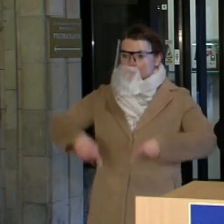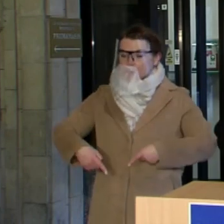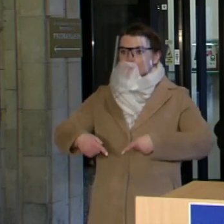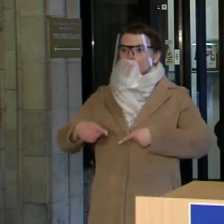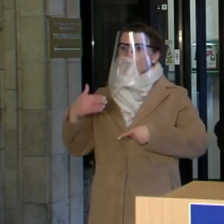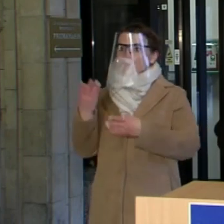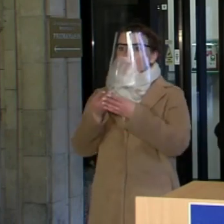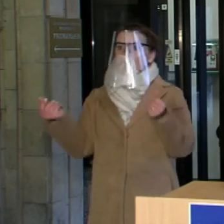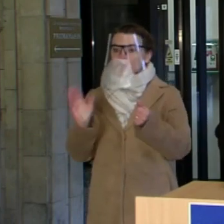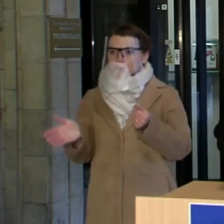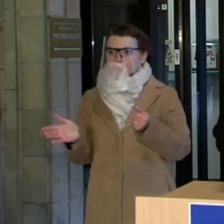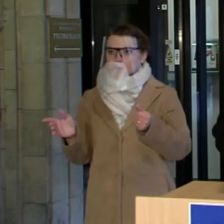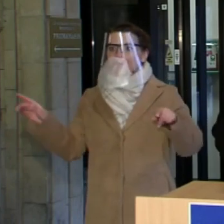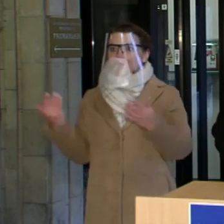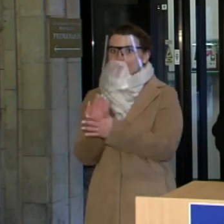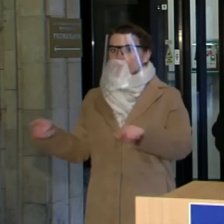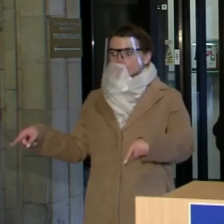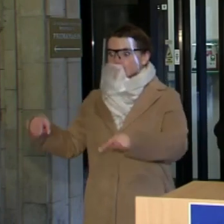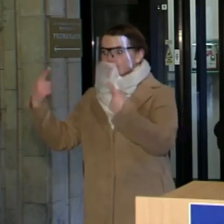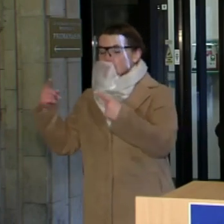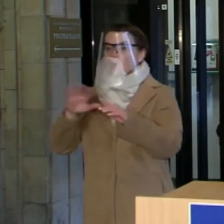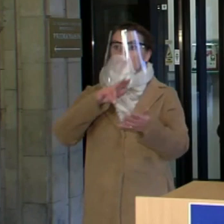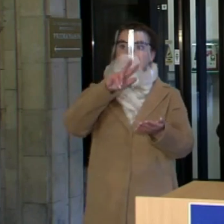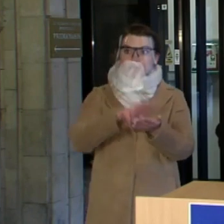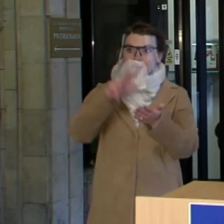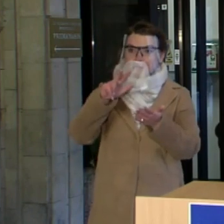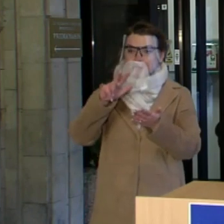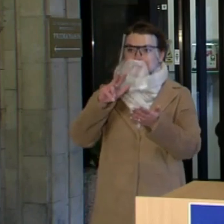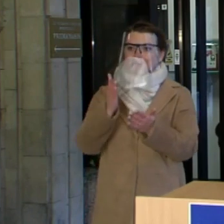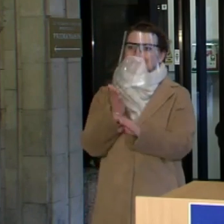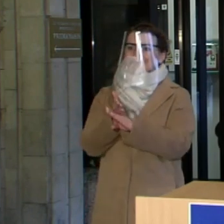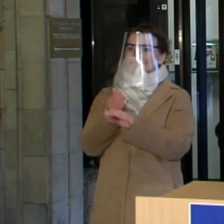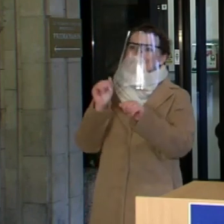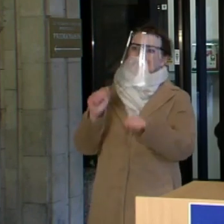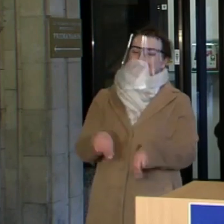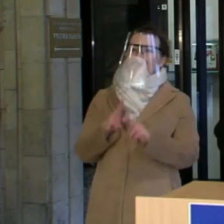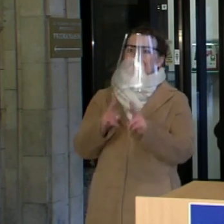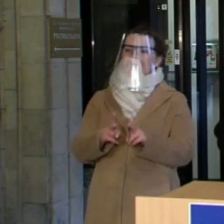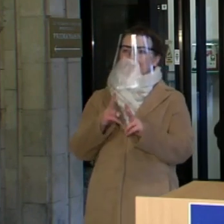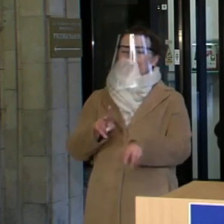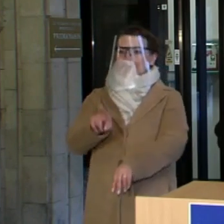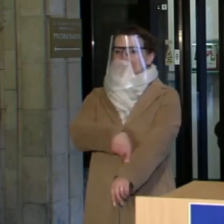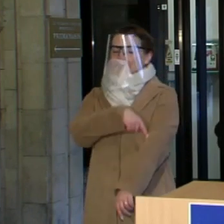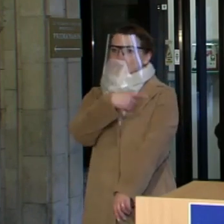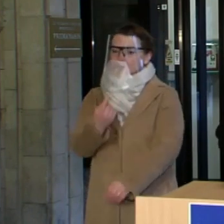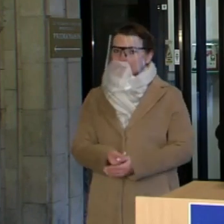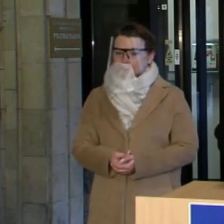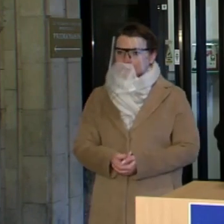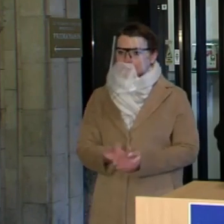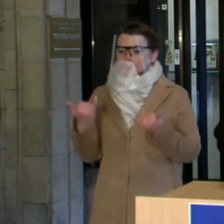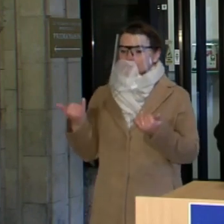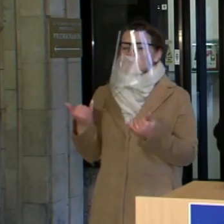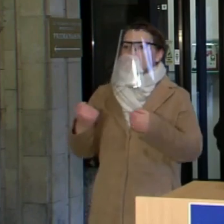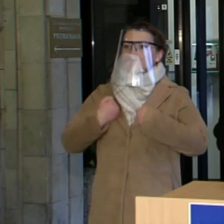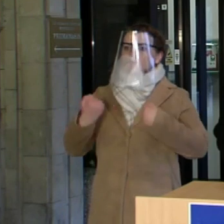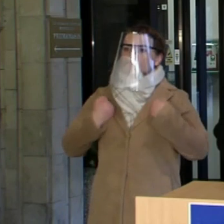o kai kurie blogiai įpročiai arba tendencijos gali užsilikti ilgiau. Ir šiandien matome pastangų